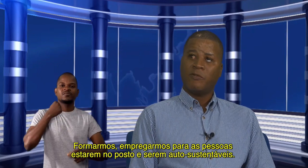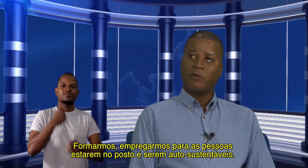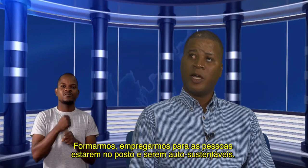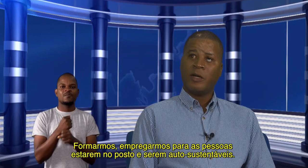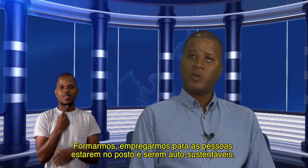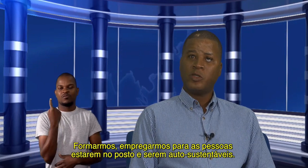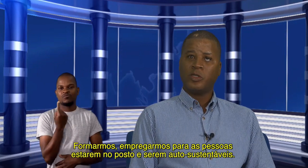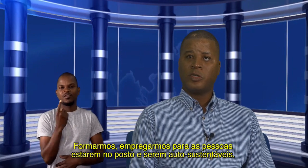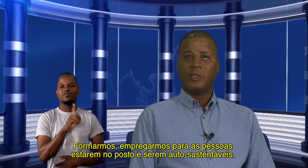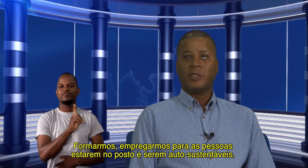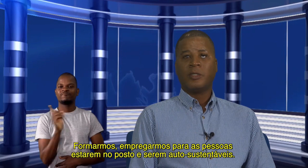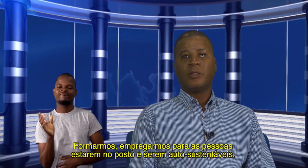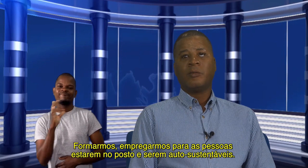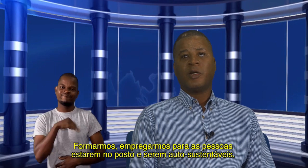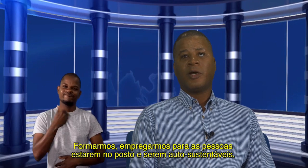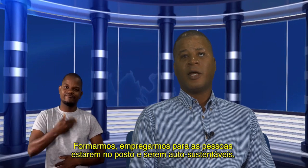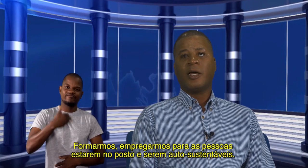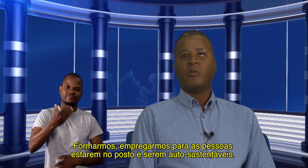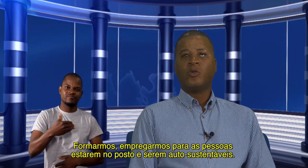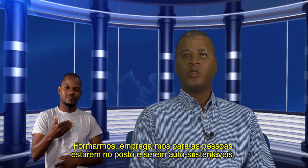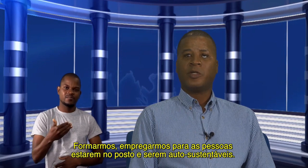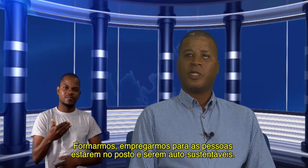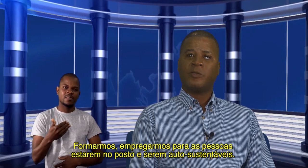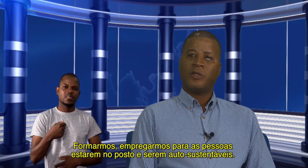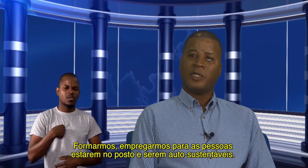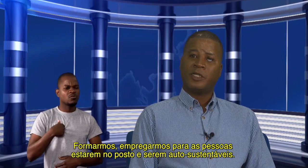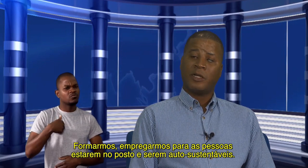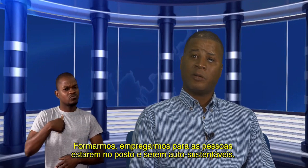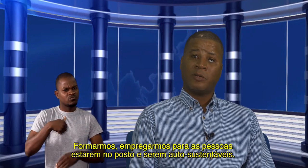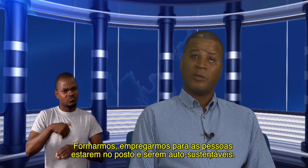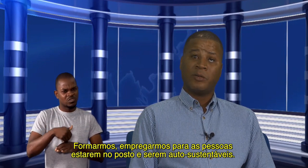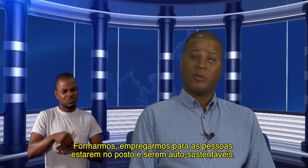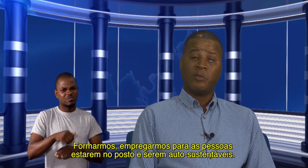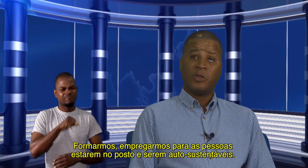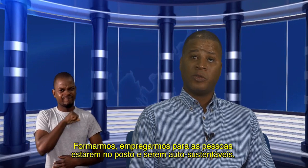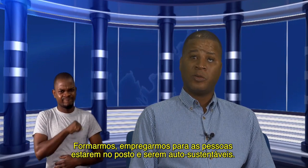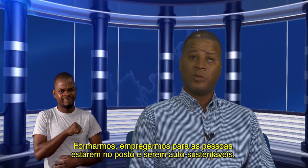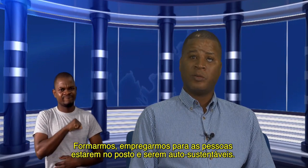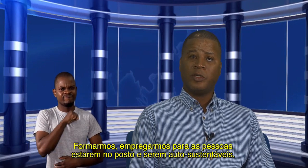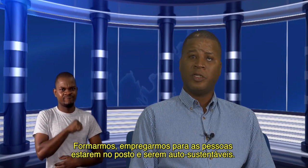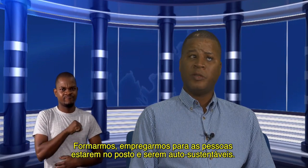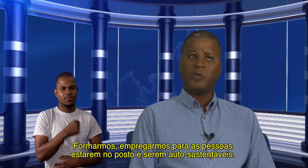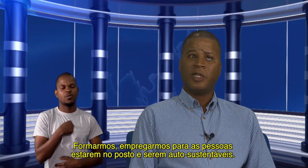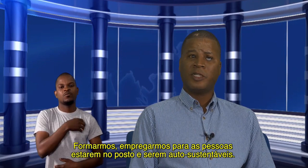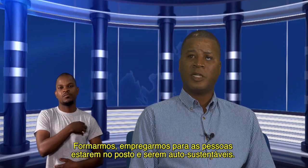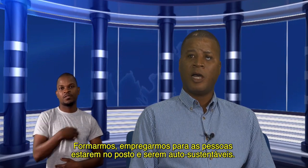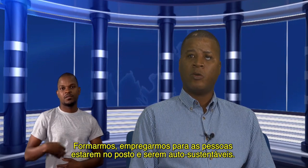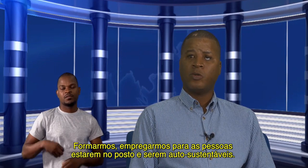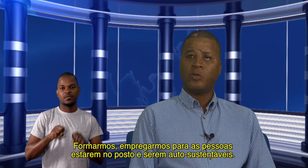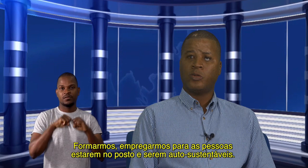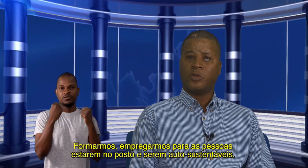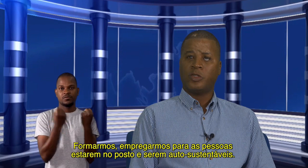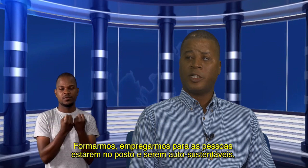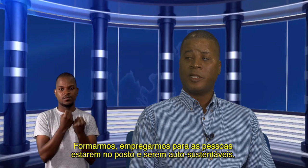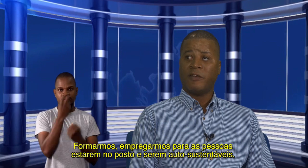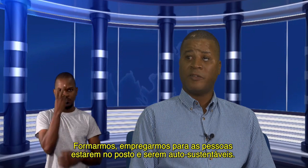Formarmos, prepararmos para eles poderem estar no posto e poderem ser autossustentáveis.